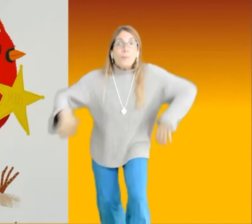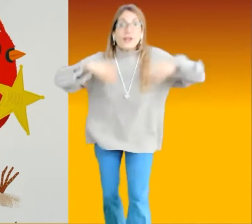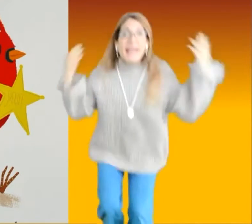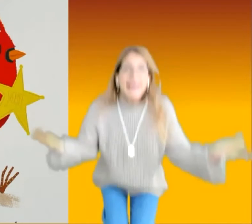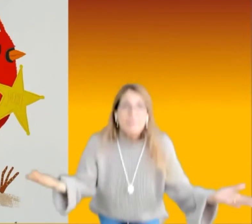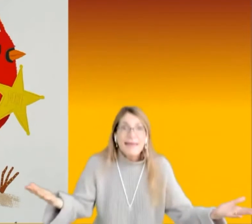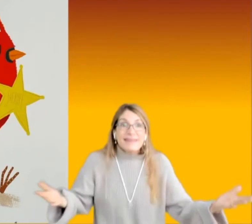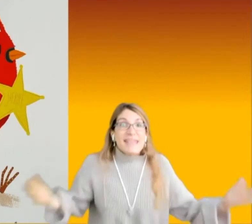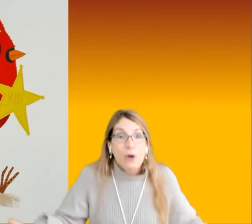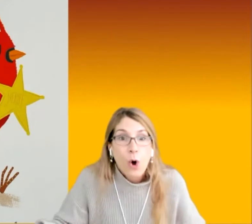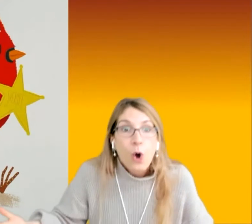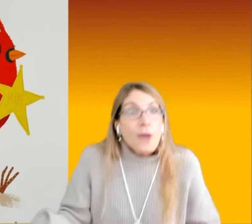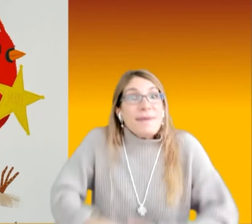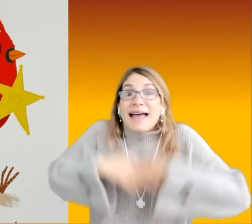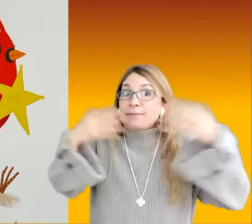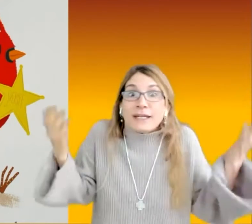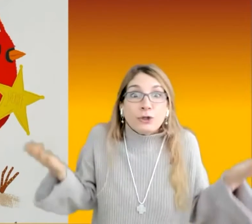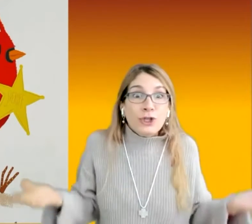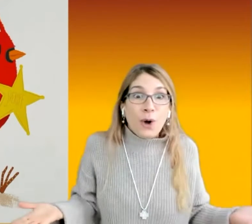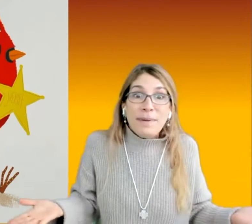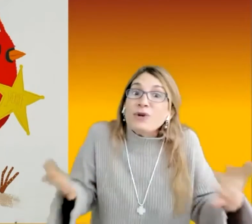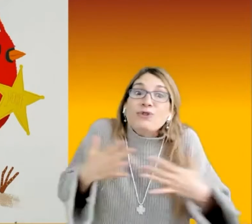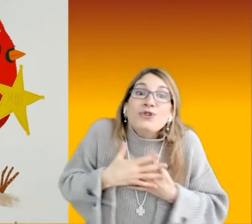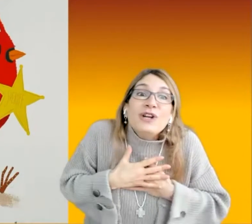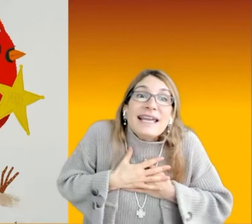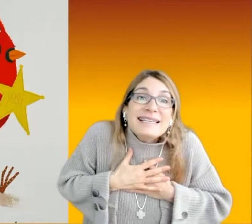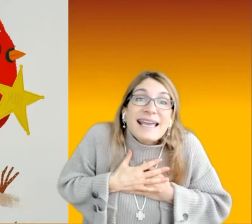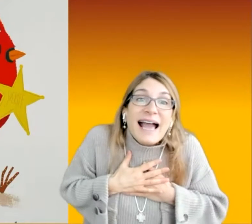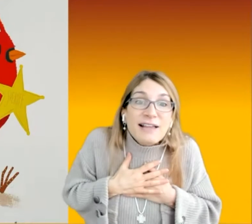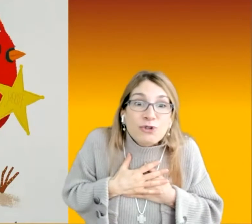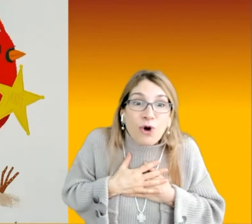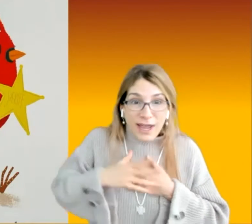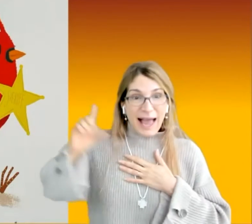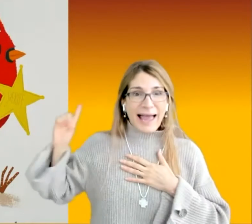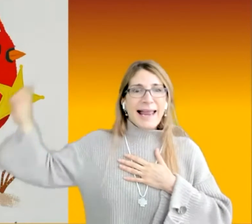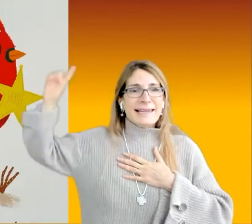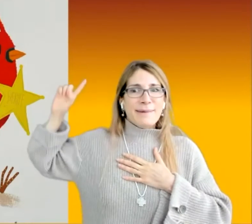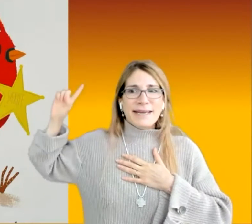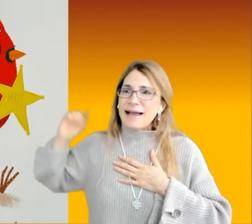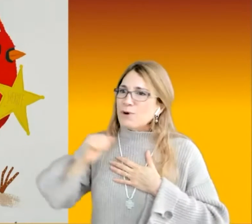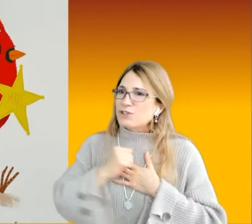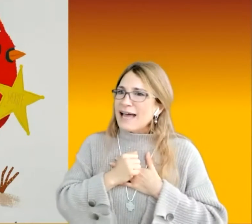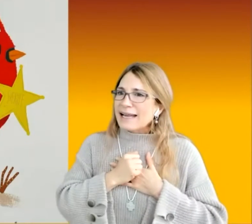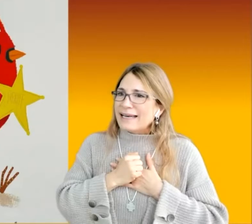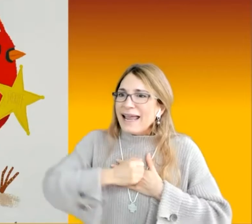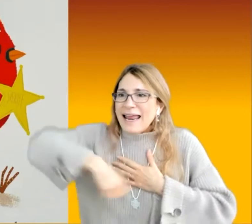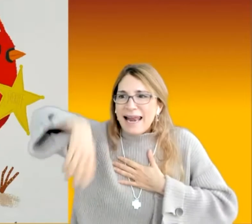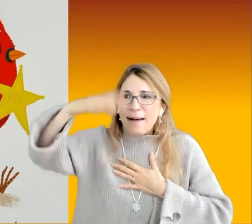Porque él me dijo... Me advirtió, pero yo no le hice caso. A él deberíamos darle la